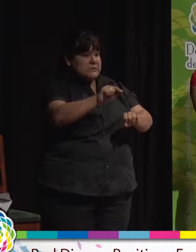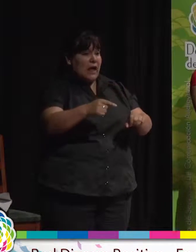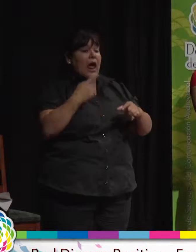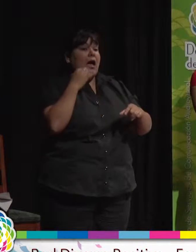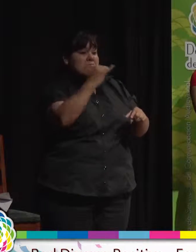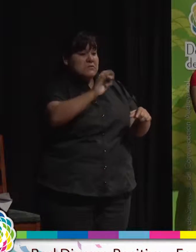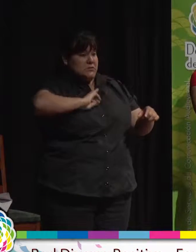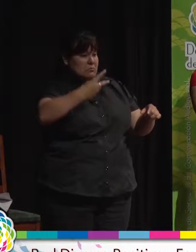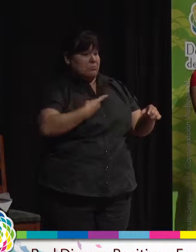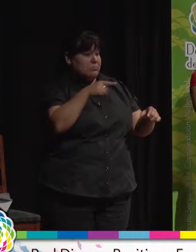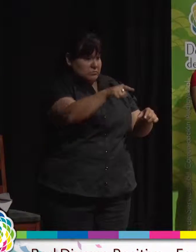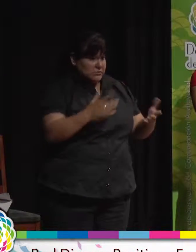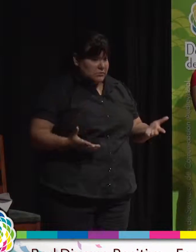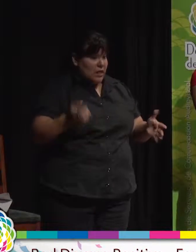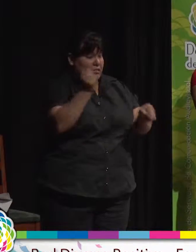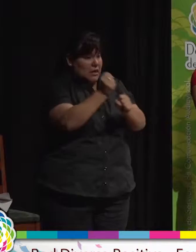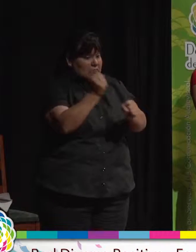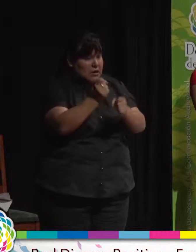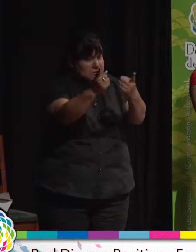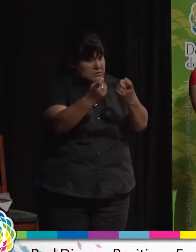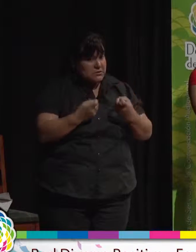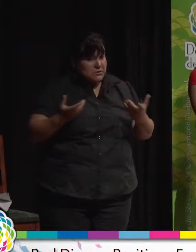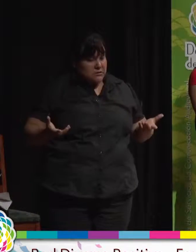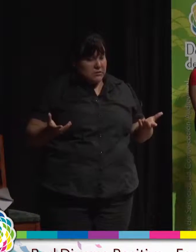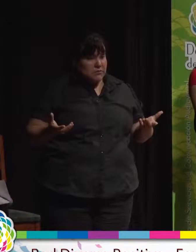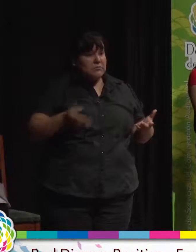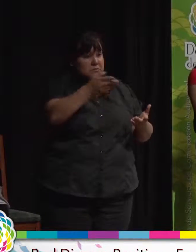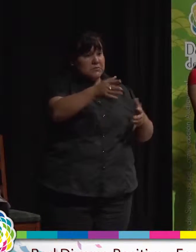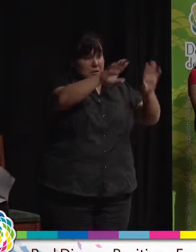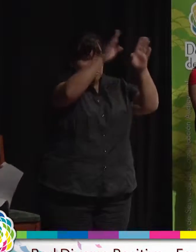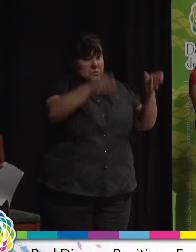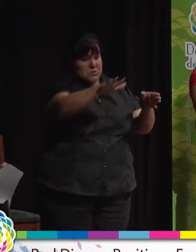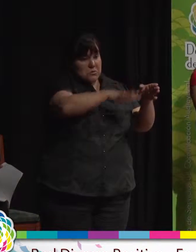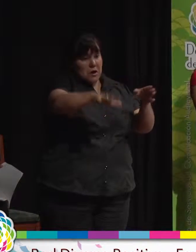y que necesitaba trabajar y que me ofrecía como empleada doméstica.